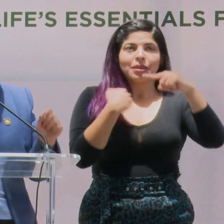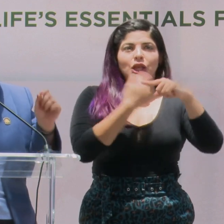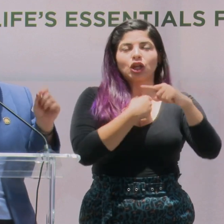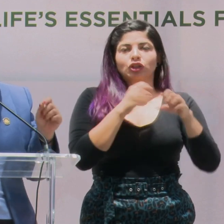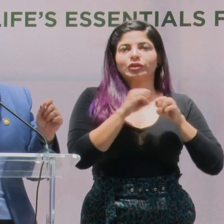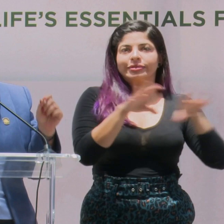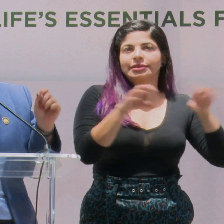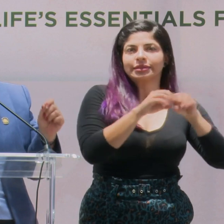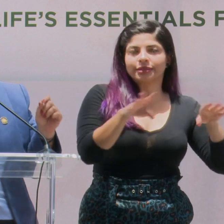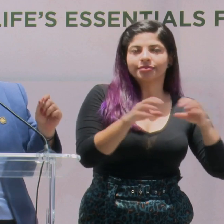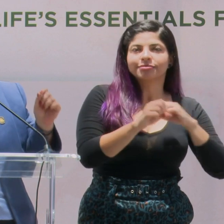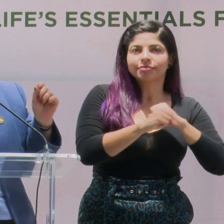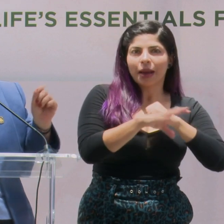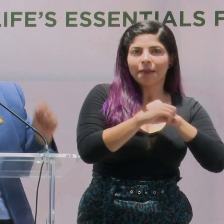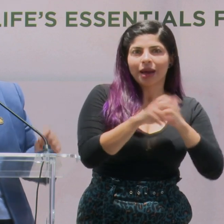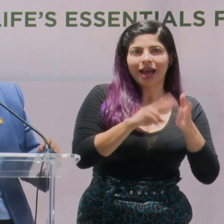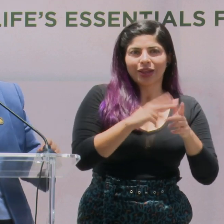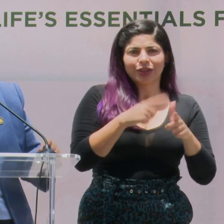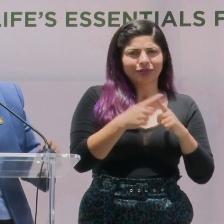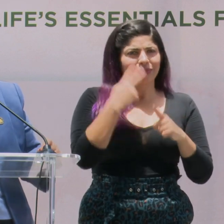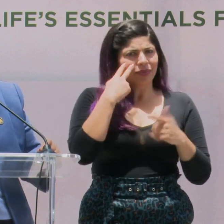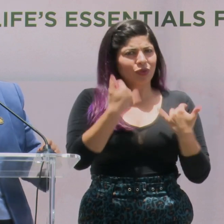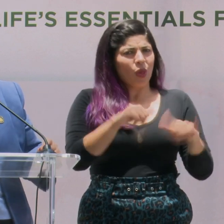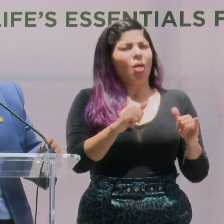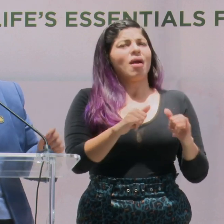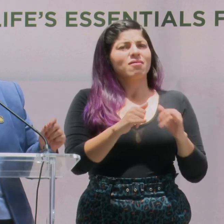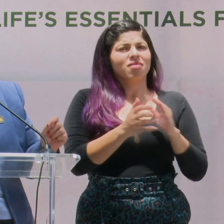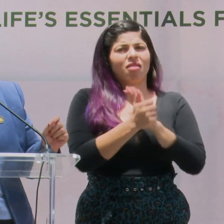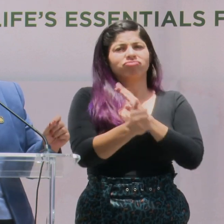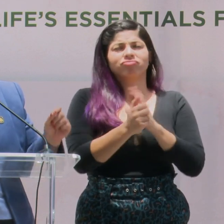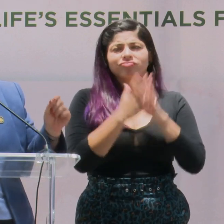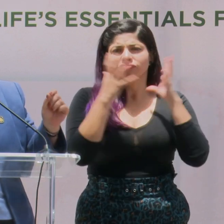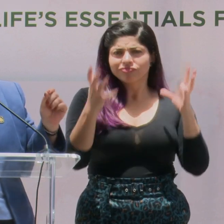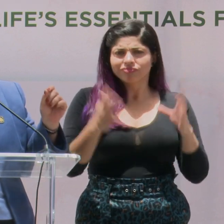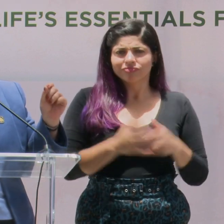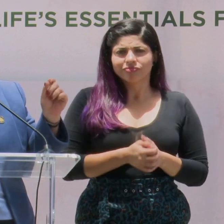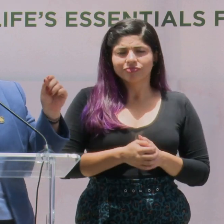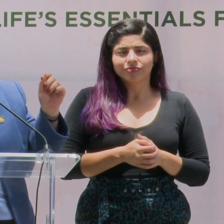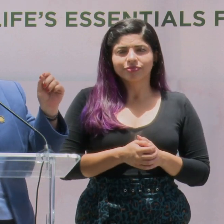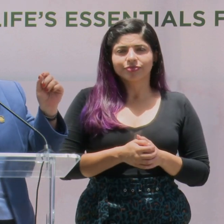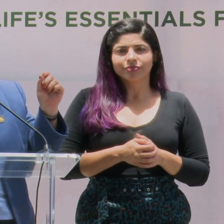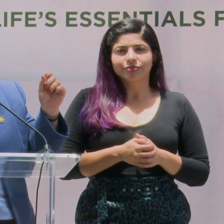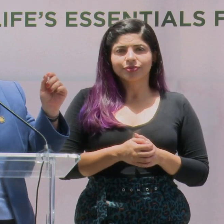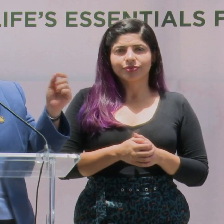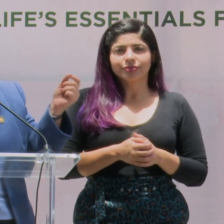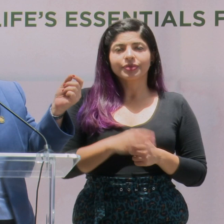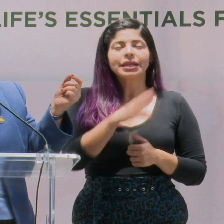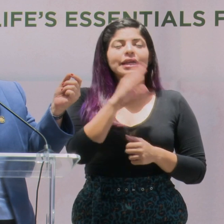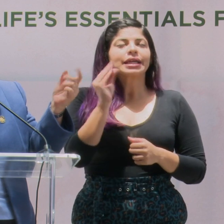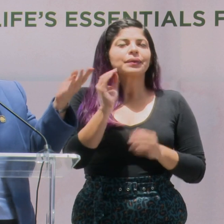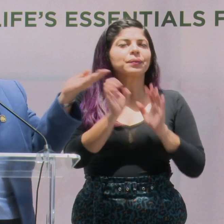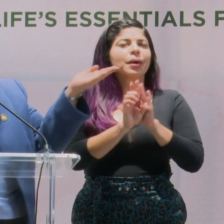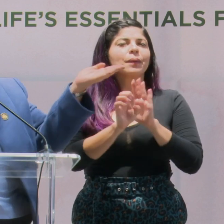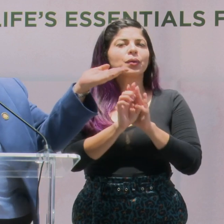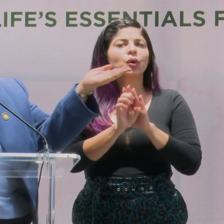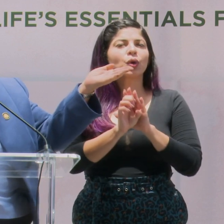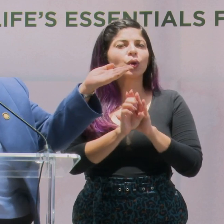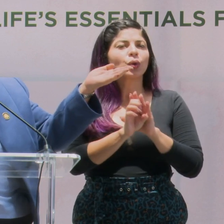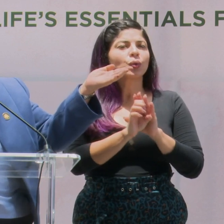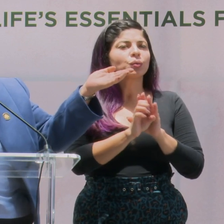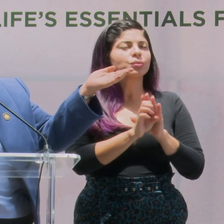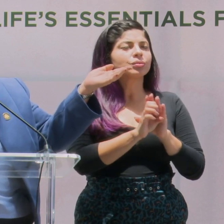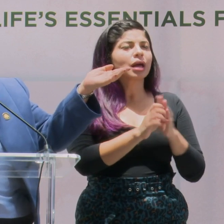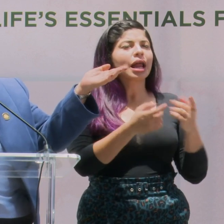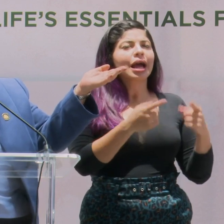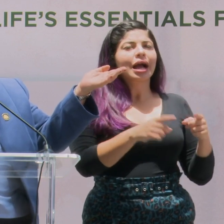Vean el enorme potencial que seguimos teniendo. Y en el caso de, en el